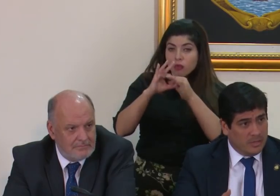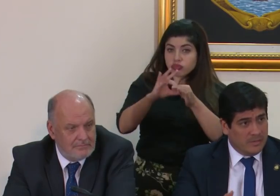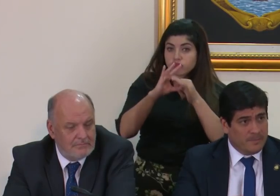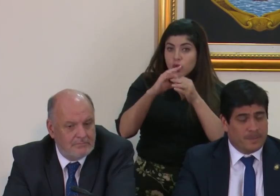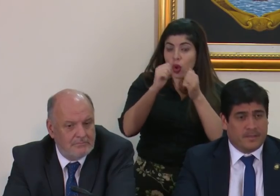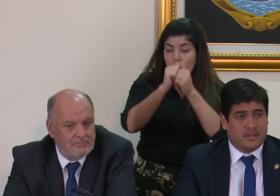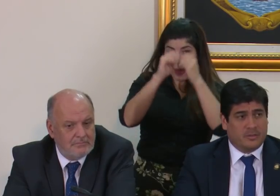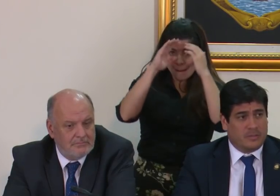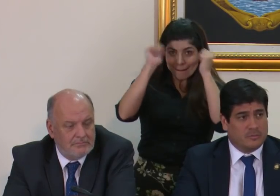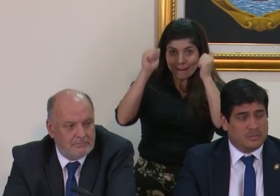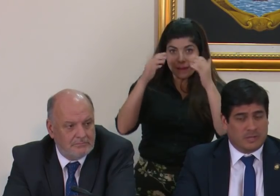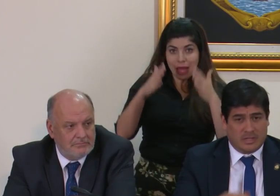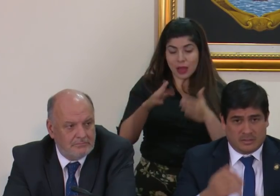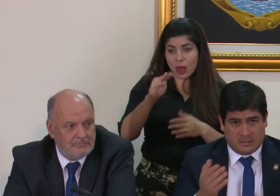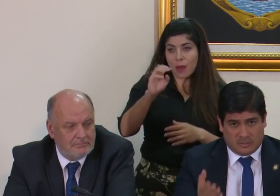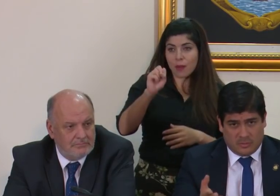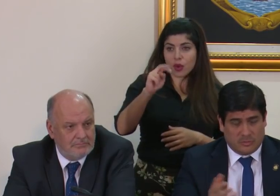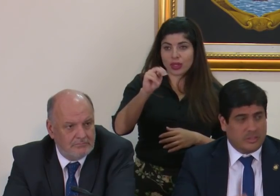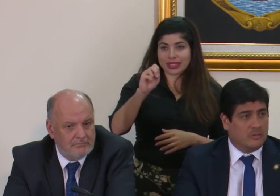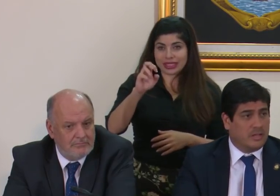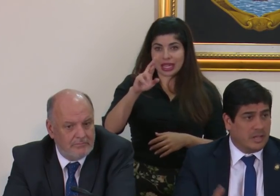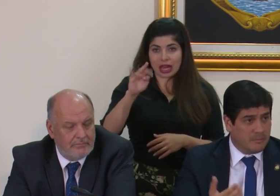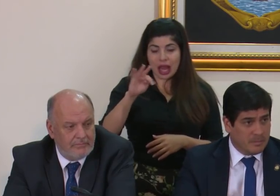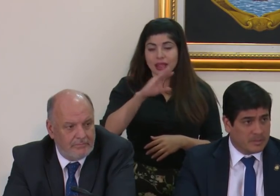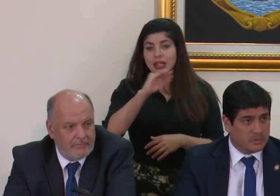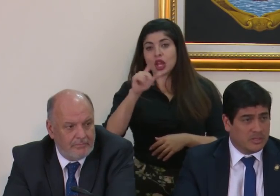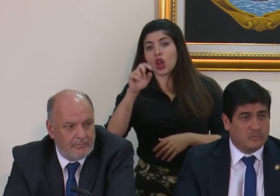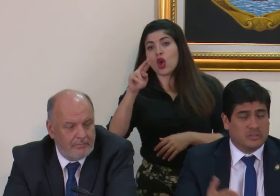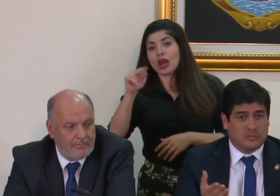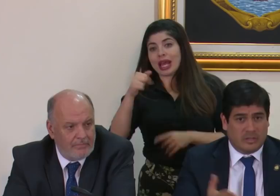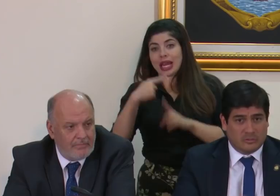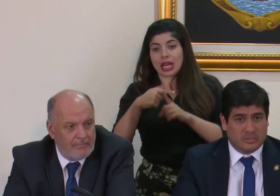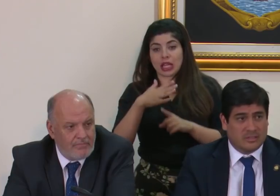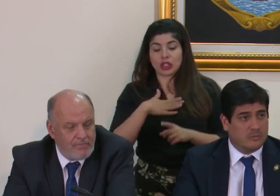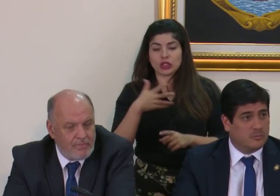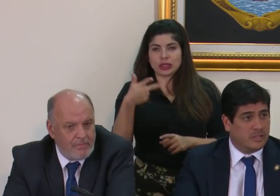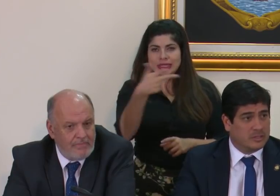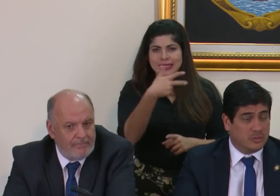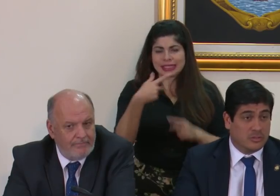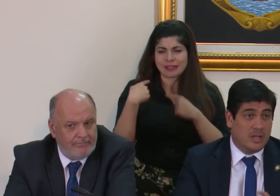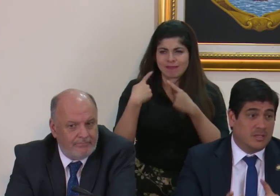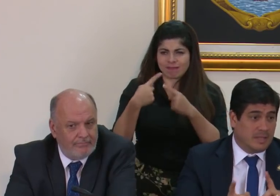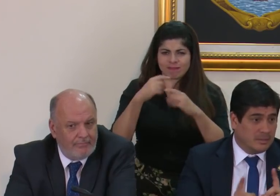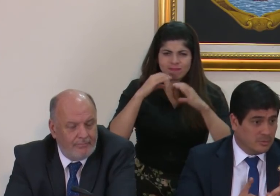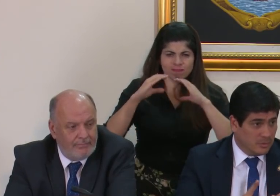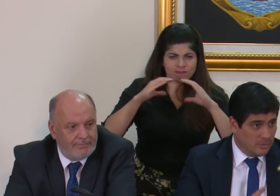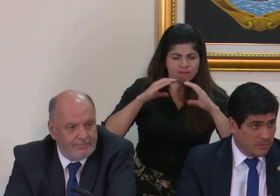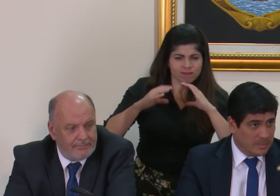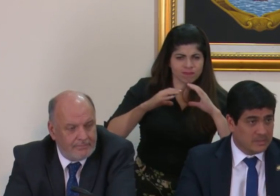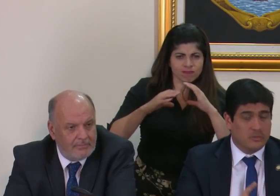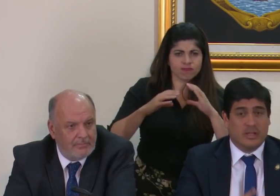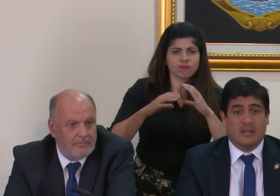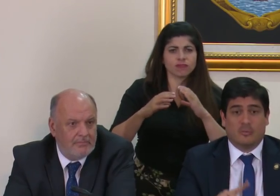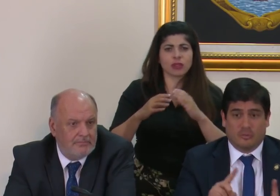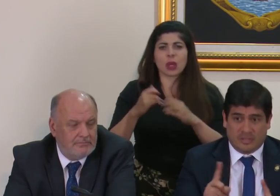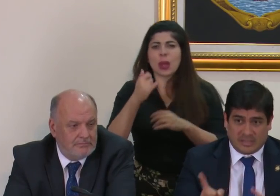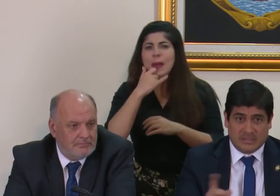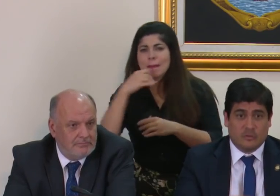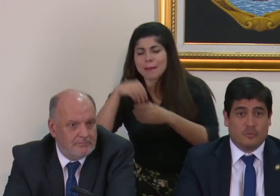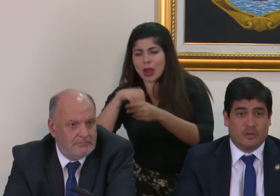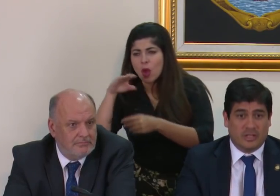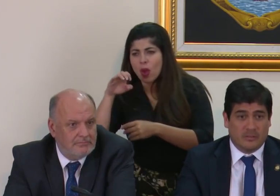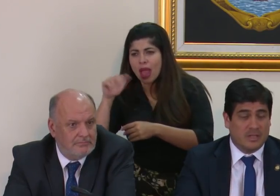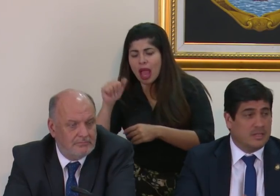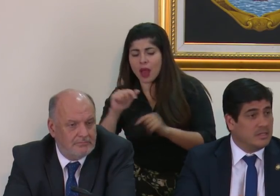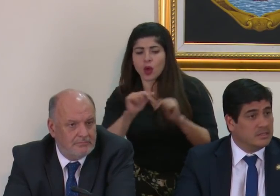la embajadora doña Montserrat con doña Lorena mi persona hemos tenido una constante comunicación tanto de lo que pasa en OEA como lo que